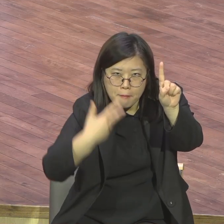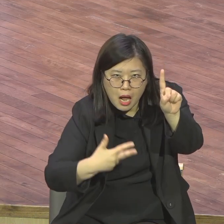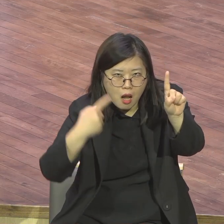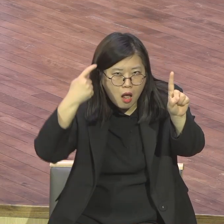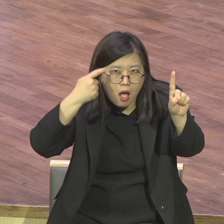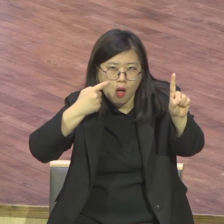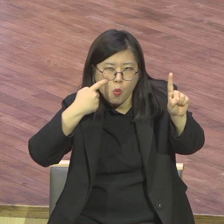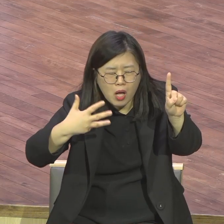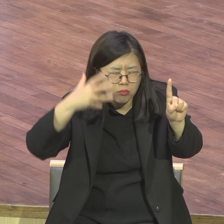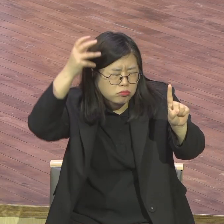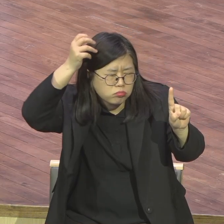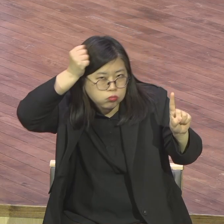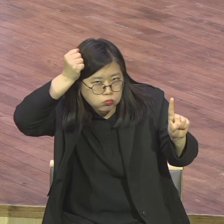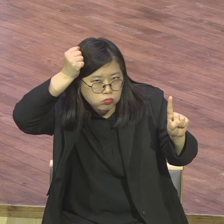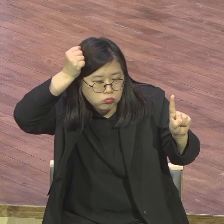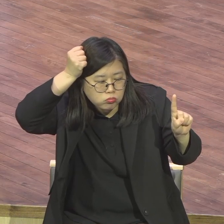충분합니다. 충분합니다.